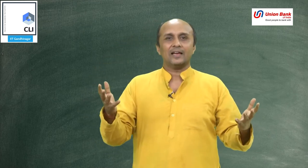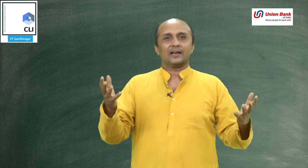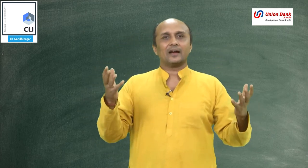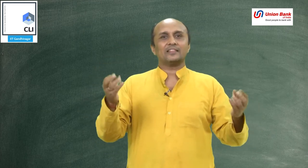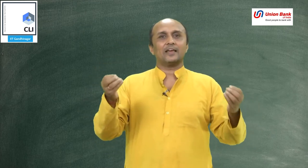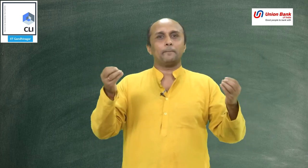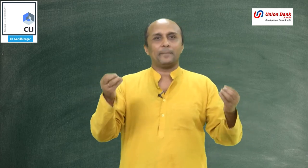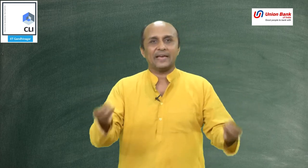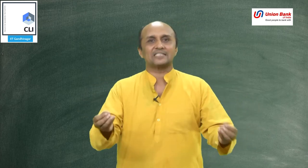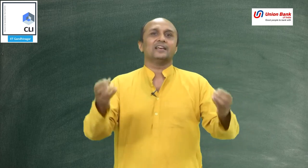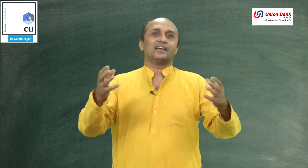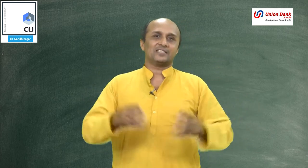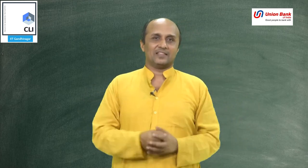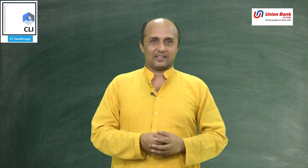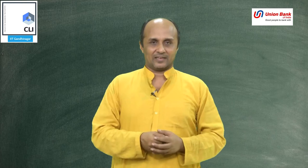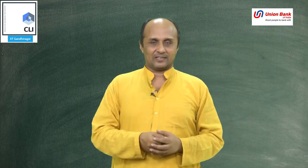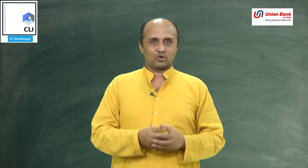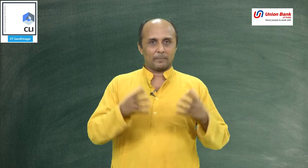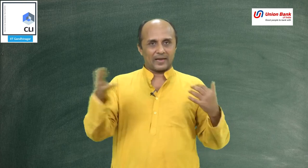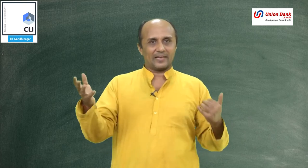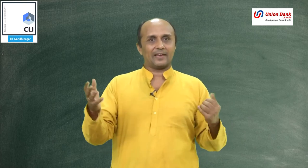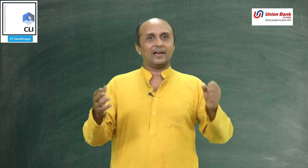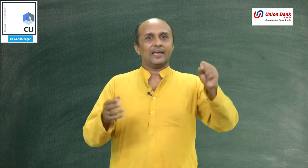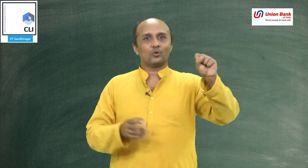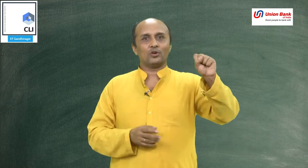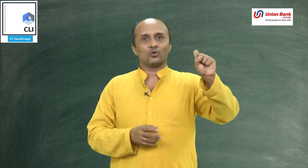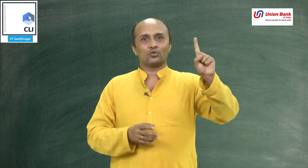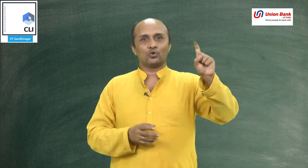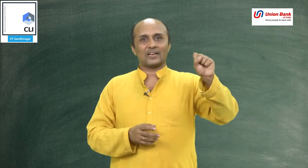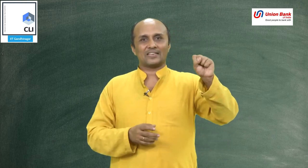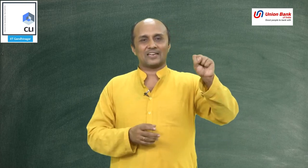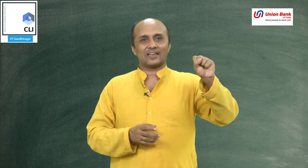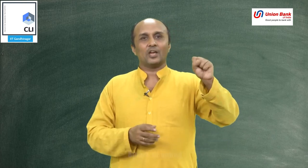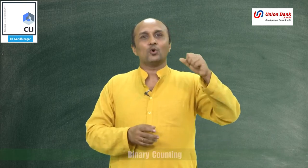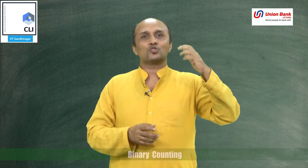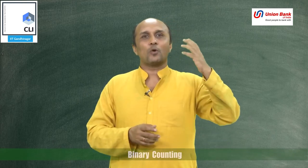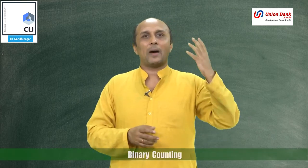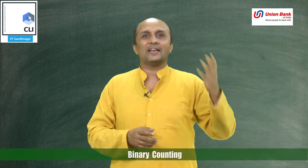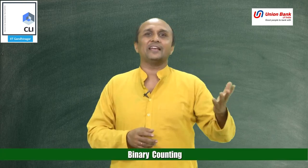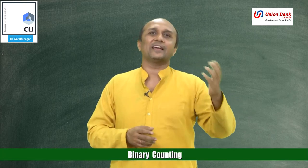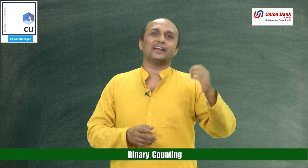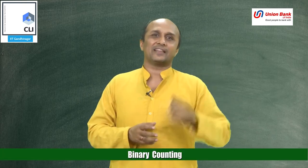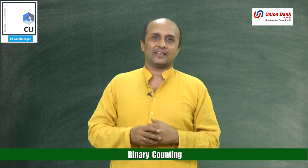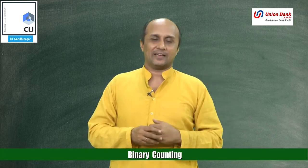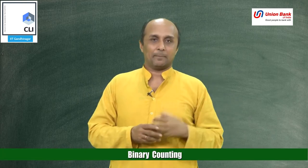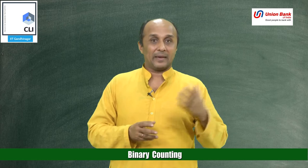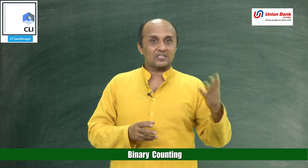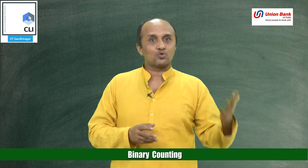गनित के base का सिद्धानत है जो हमने पहले गिना एक उंगलिओं को दो तरीके से रखे उसको binary की गनित कहते हैं base 2